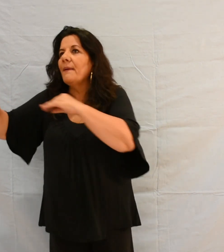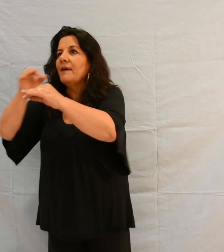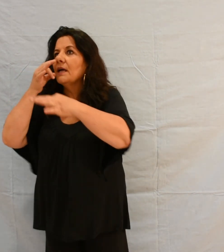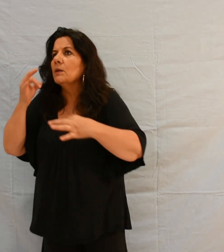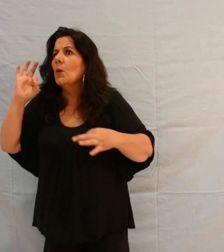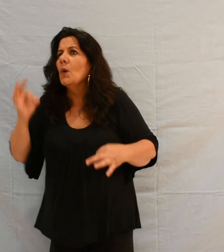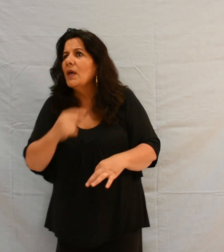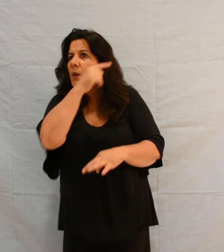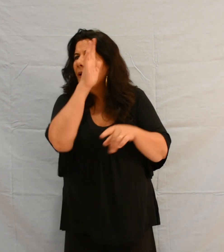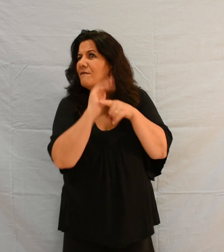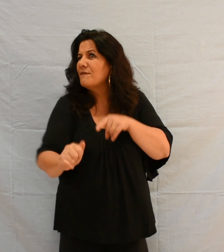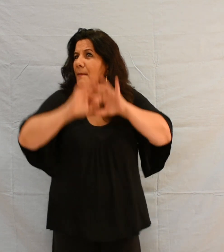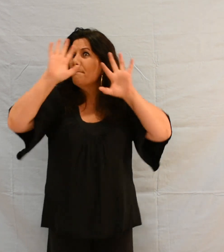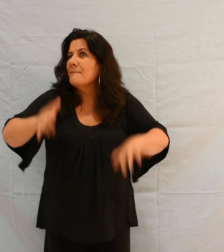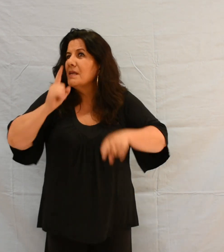sourds, et parler les muets.